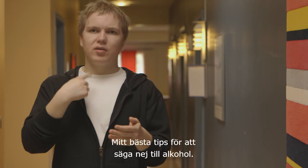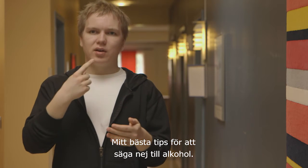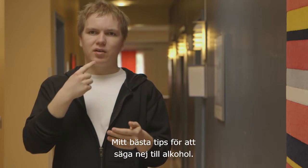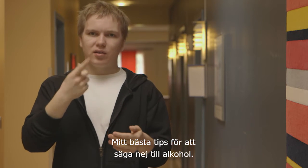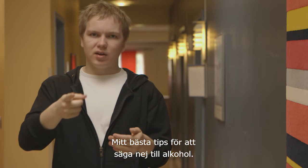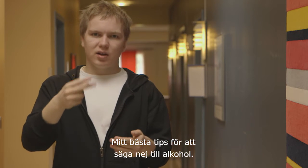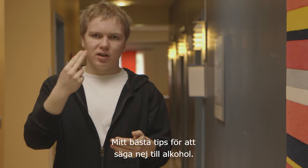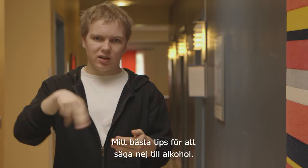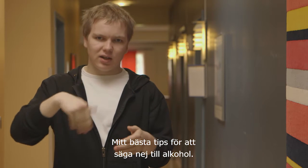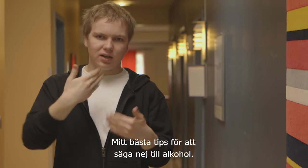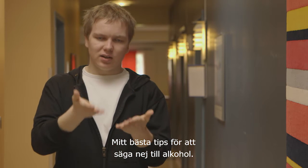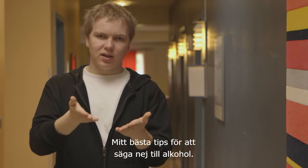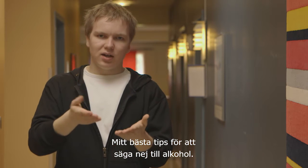nej till alkohol.